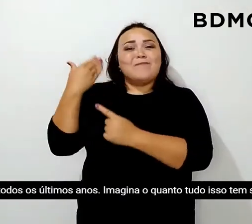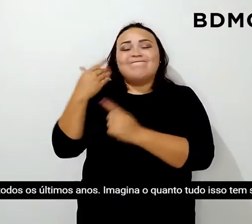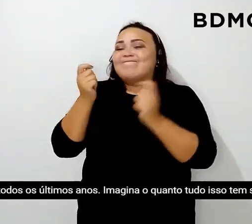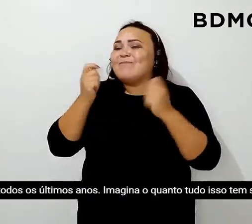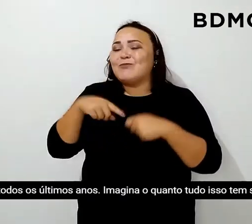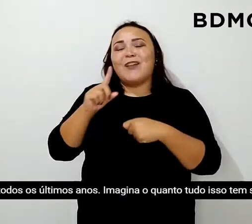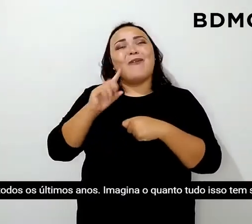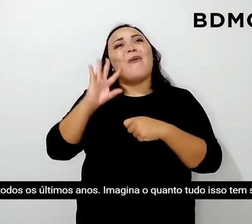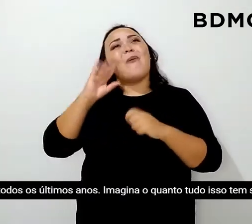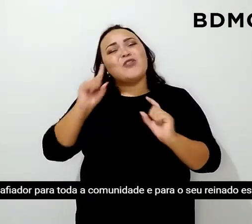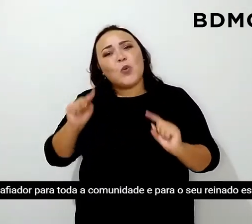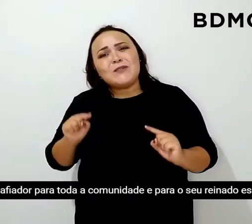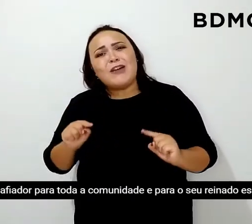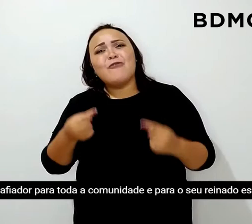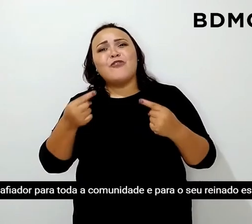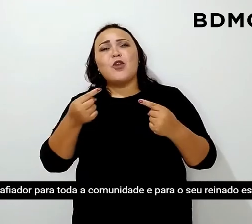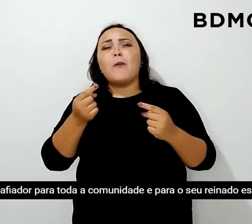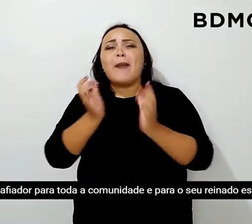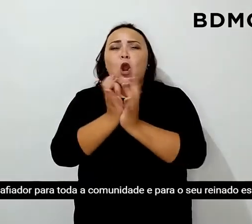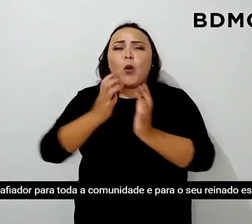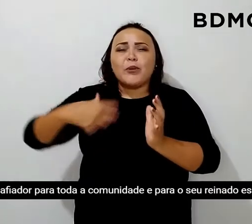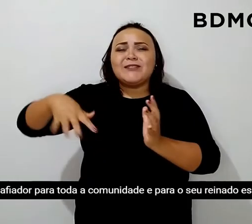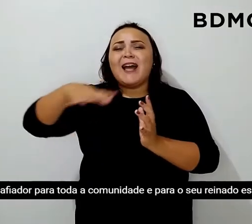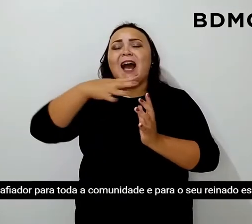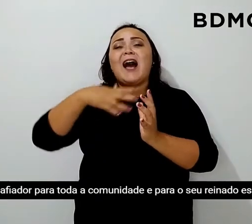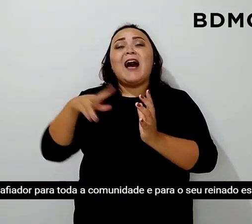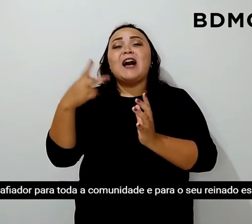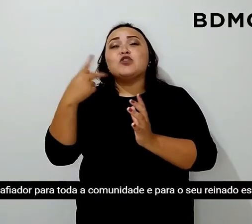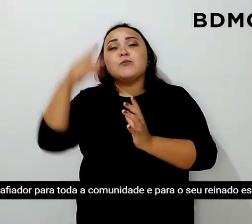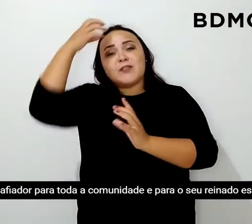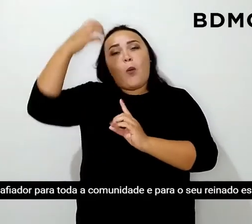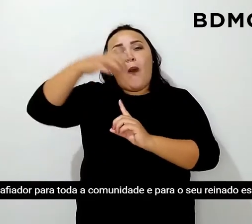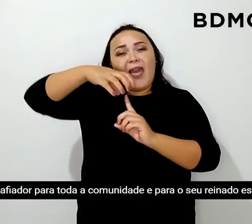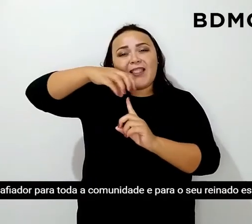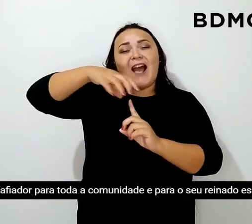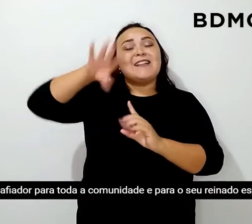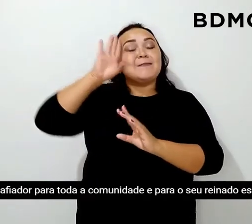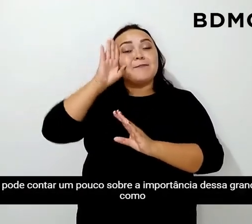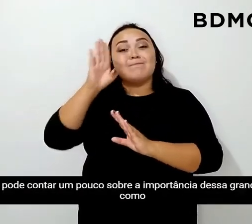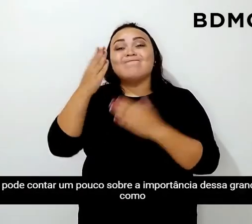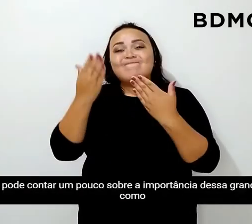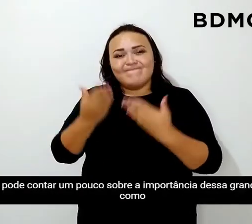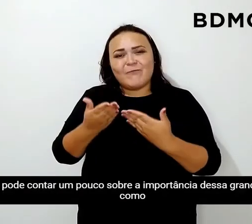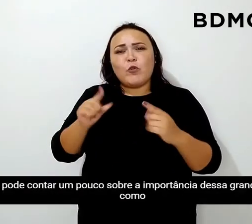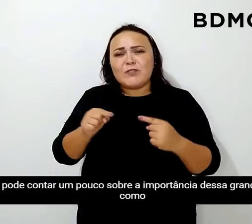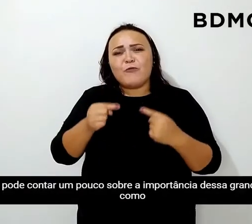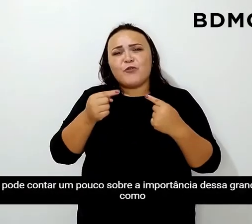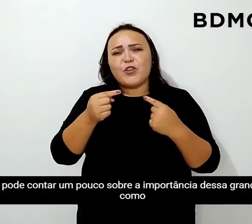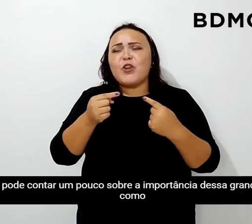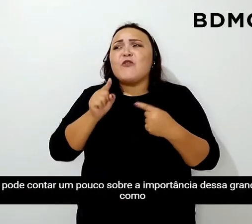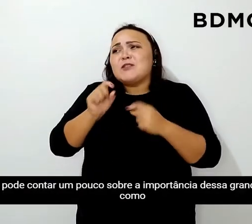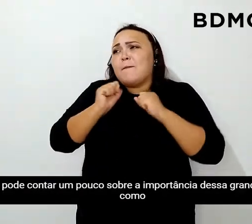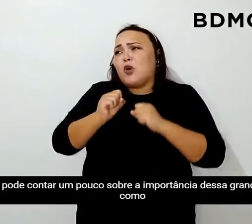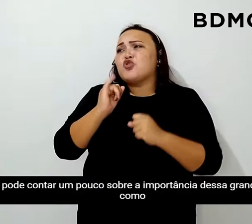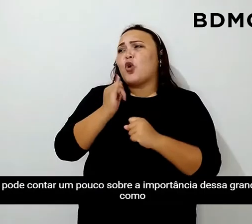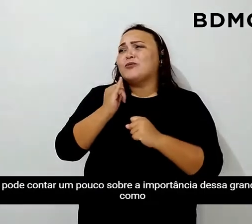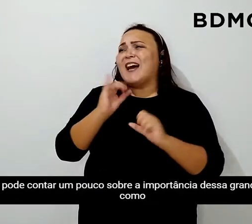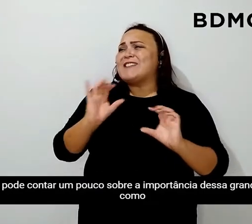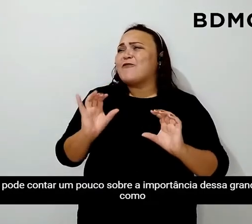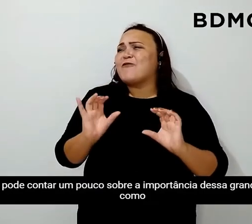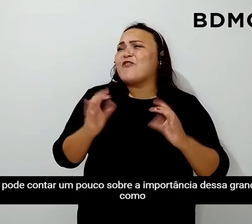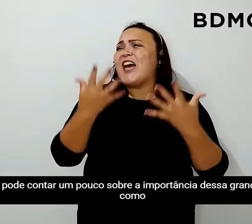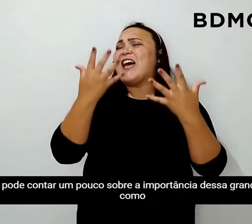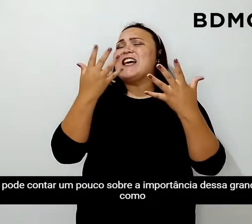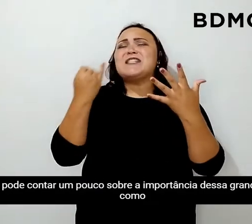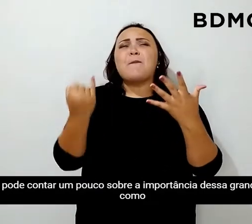quanto tudo isso tem sido desafiador para toda a comunidade e para o seu reinado em especial. Você pode contar um pouco sobre a importância